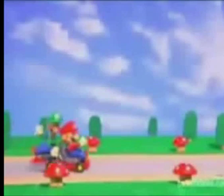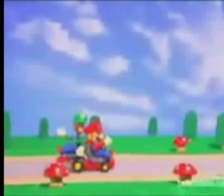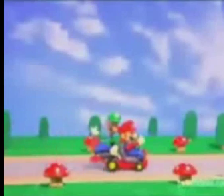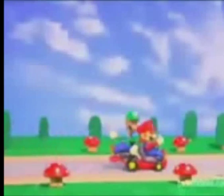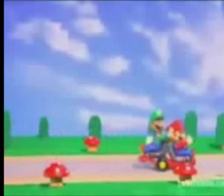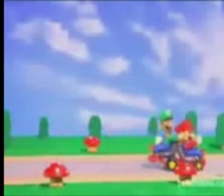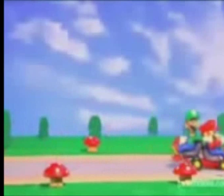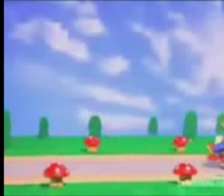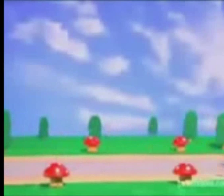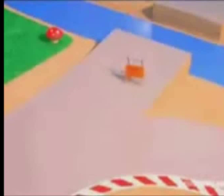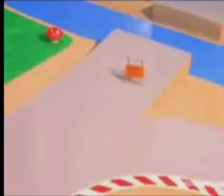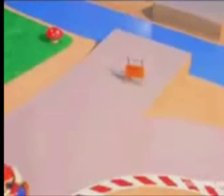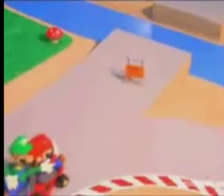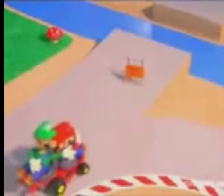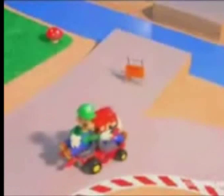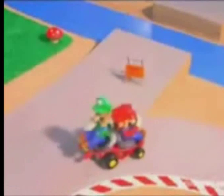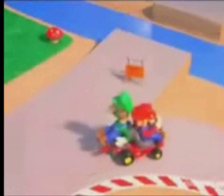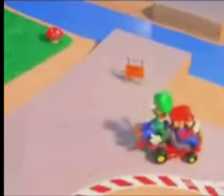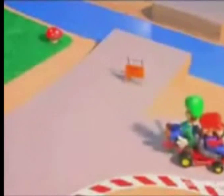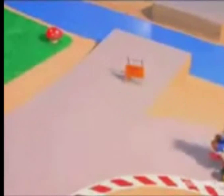oh no Mario la pietra è aperta